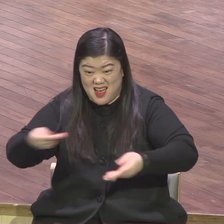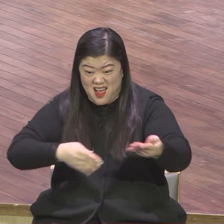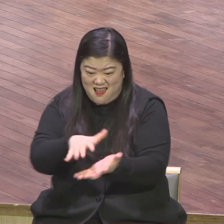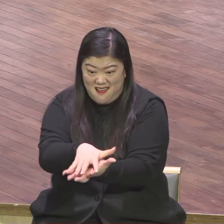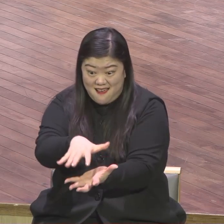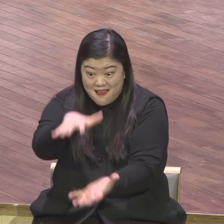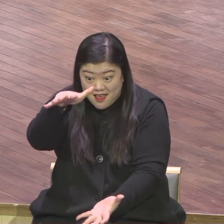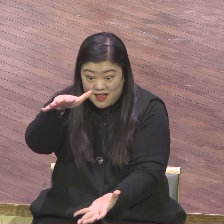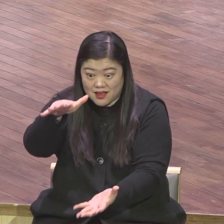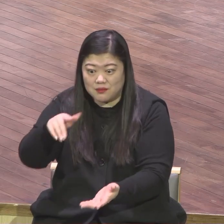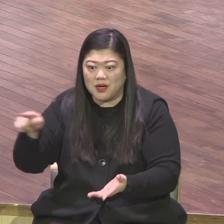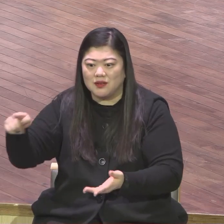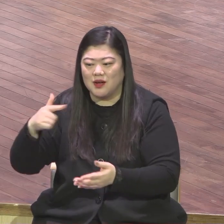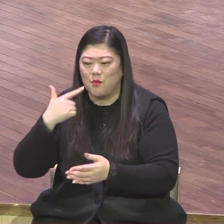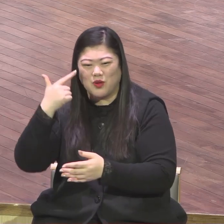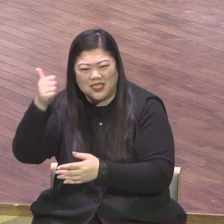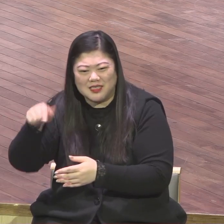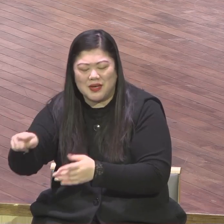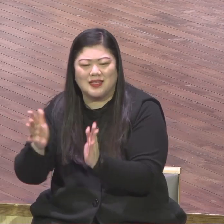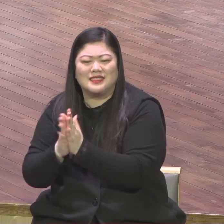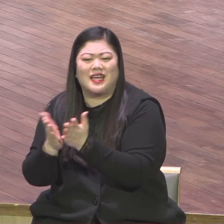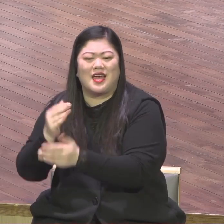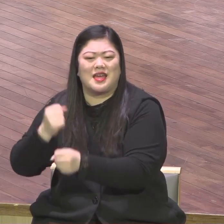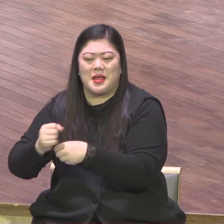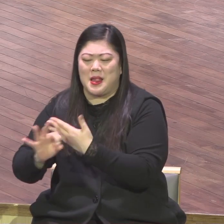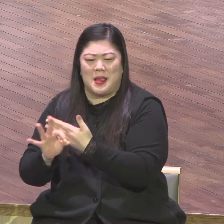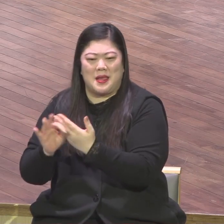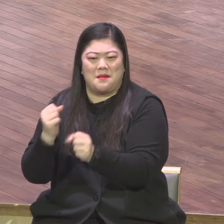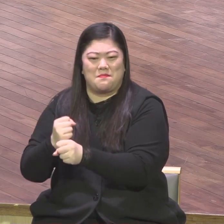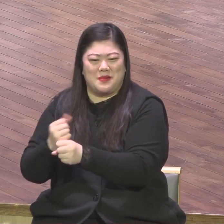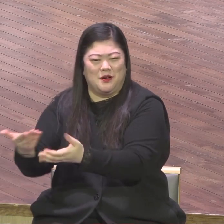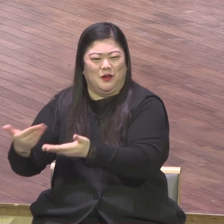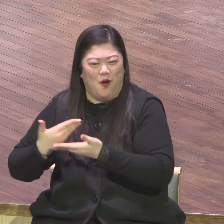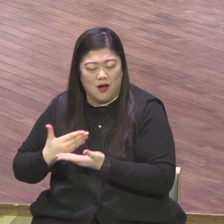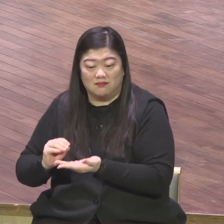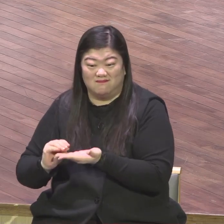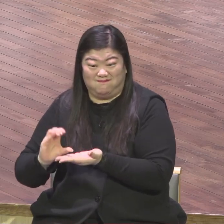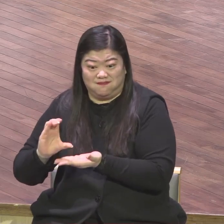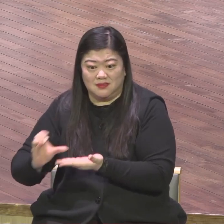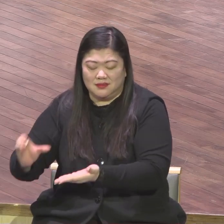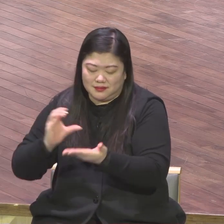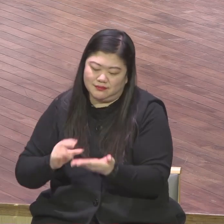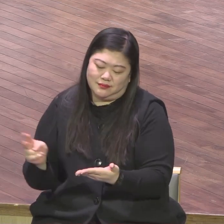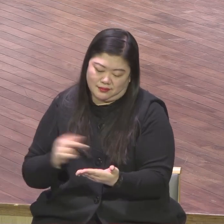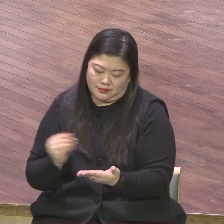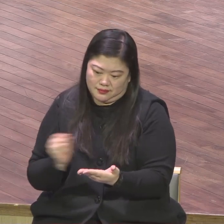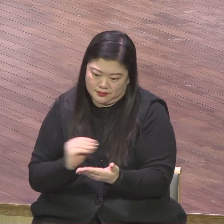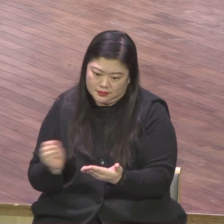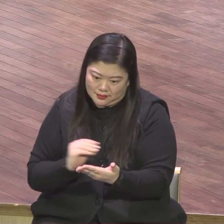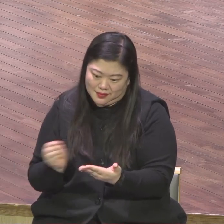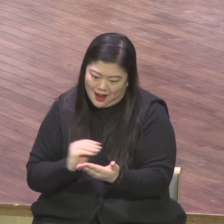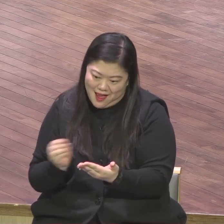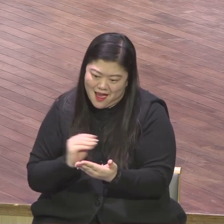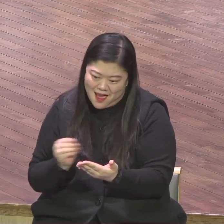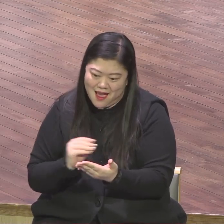계속 넘겨보면서 기도하는데 구체적으로 기도한 사람일수록 응답이 세밀하게 와요 믿음을 한 거거든 그런데